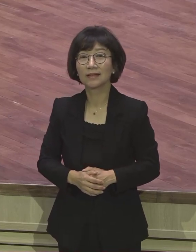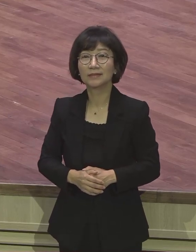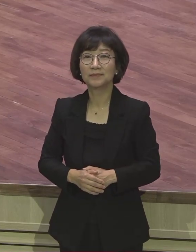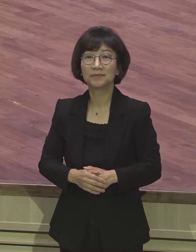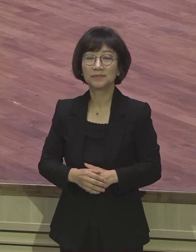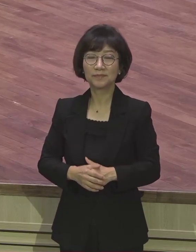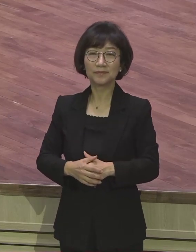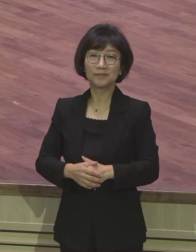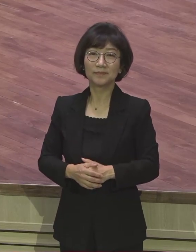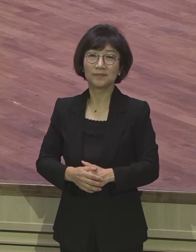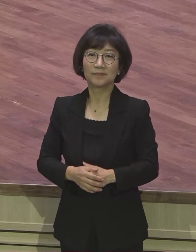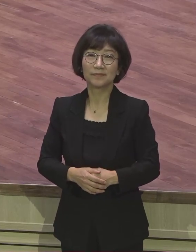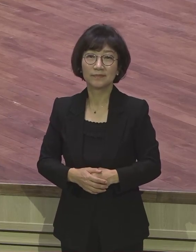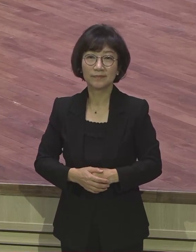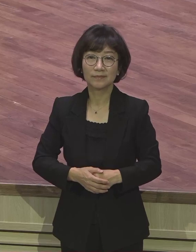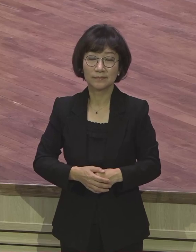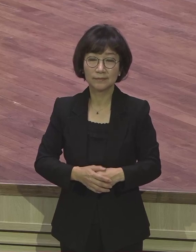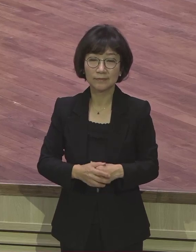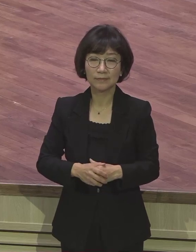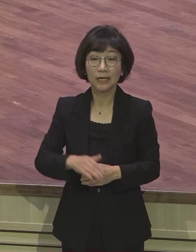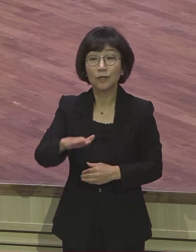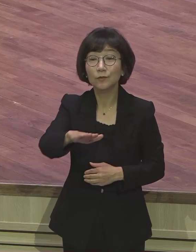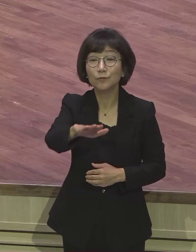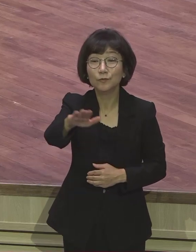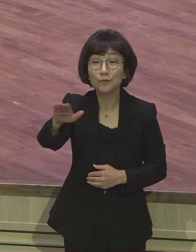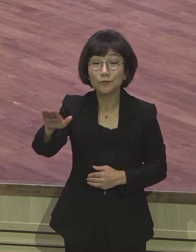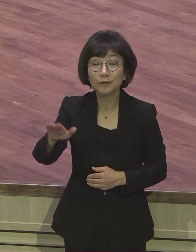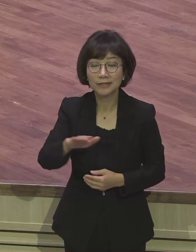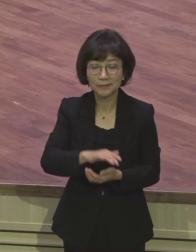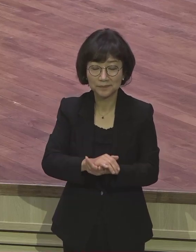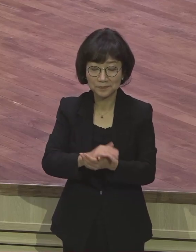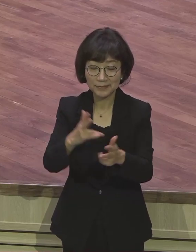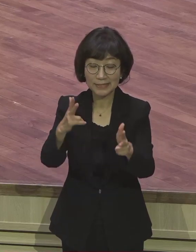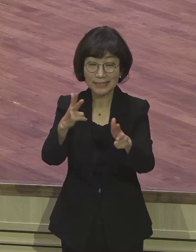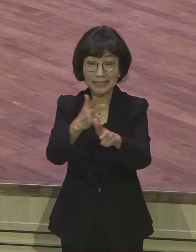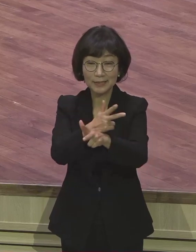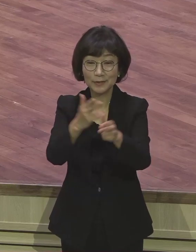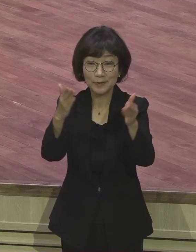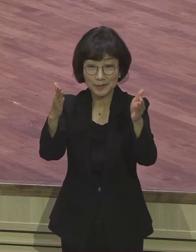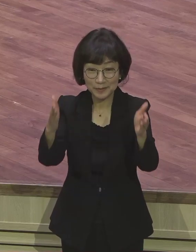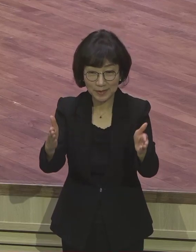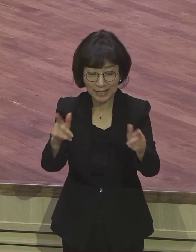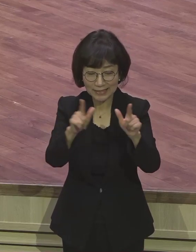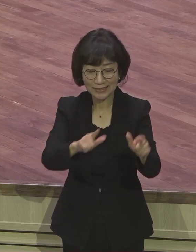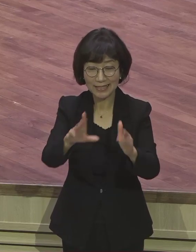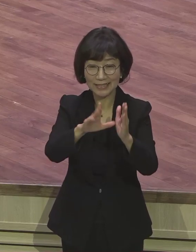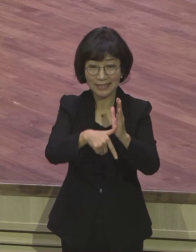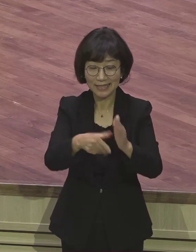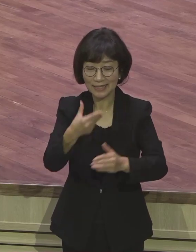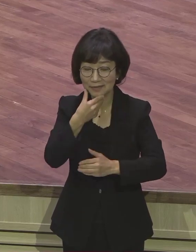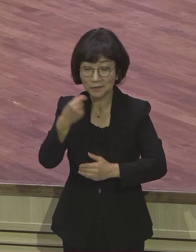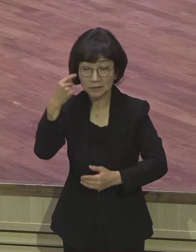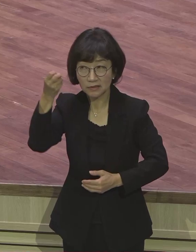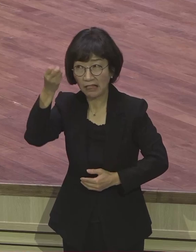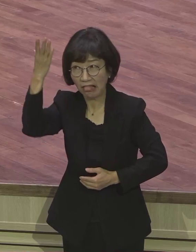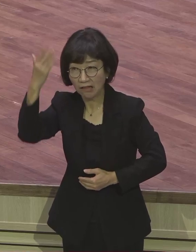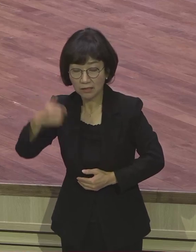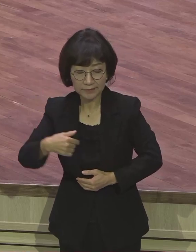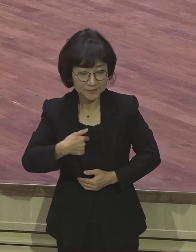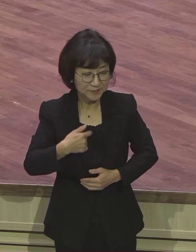이렇게 강조하는데 한 주간 살아가면서 다 잊어버리고 그냥 살잖아요. 나중심으로 살잖아요. 대부분 다. 오직 오직